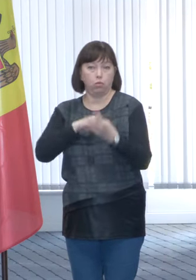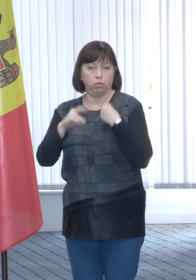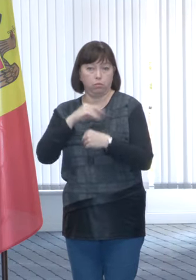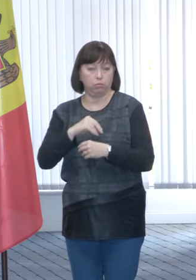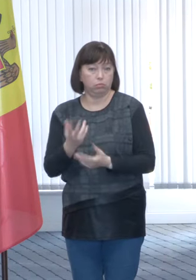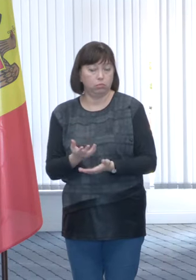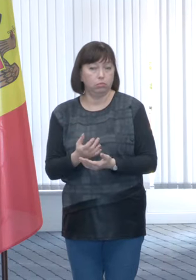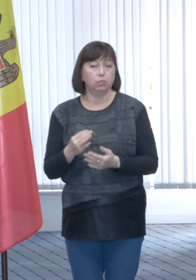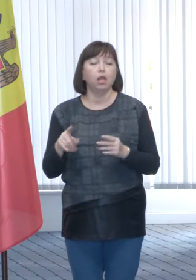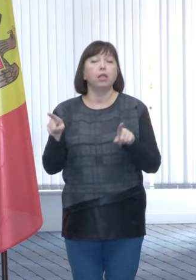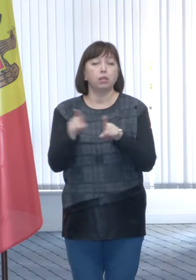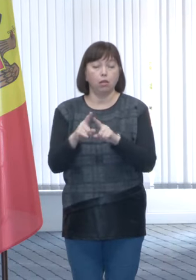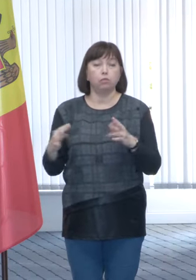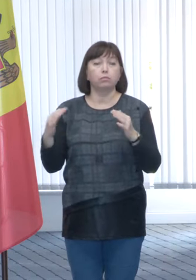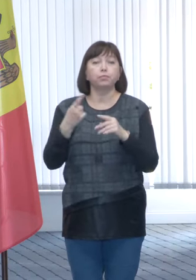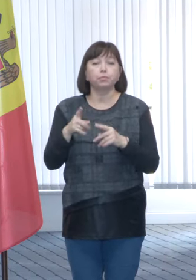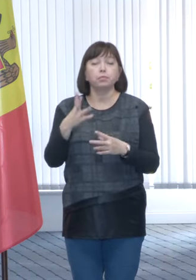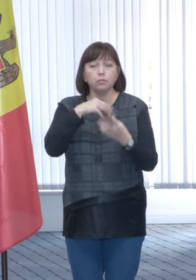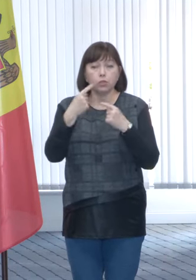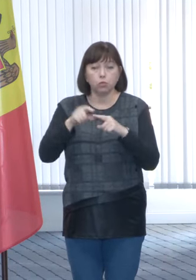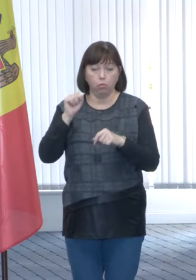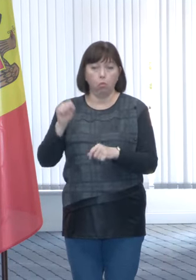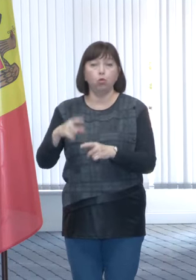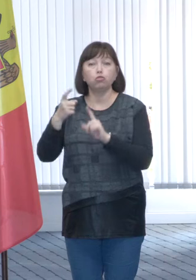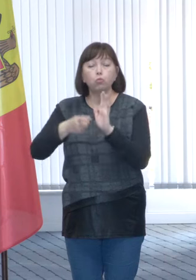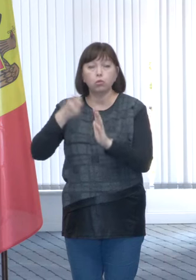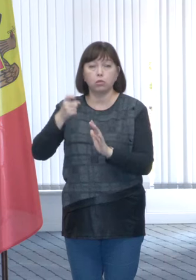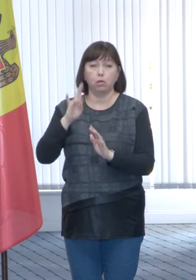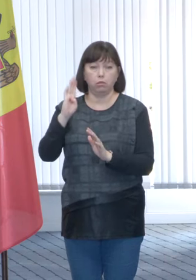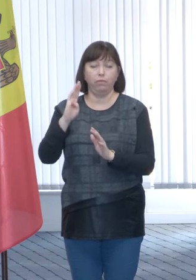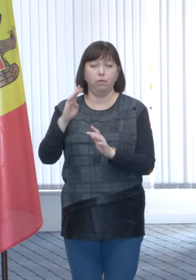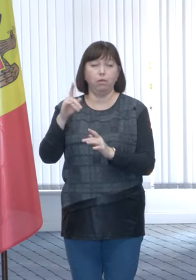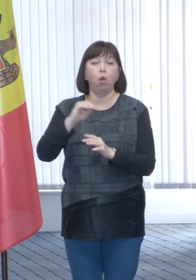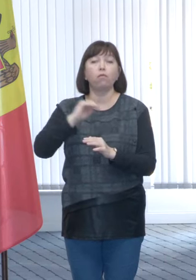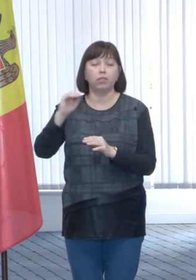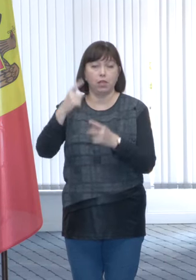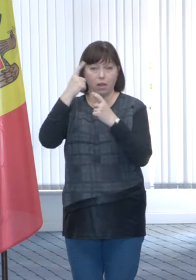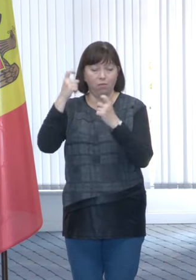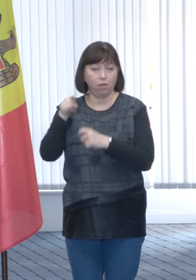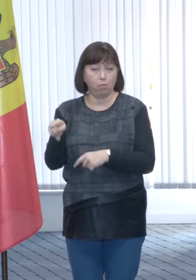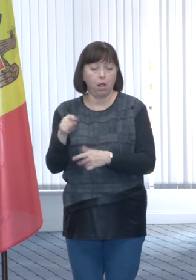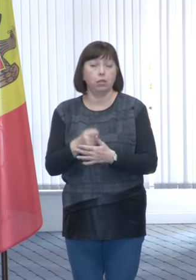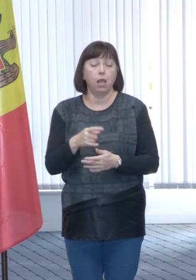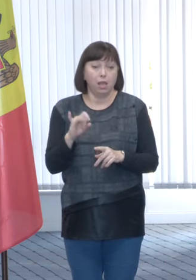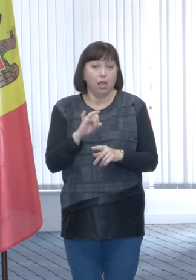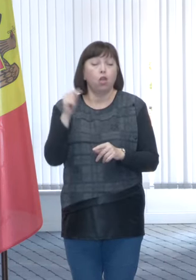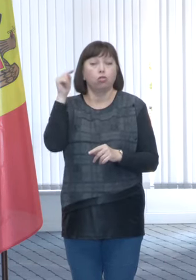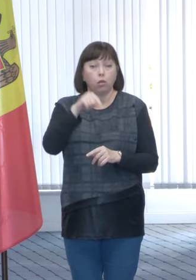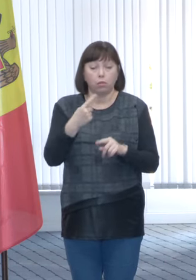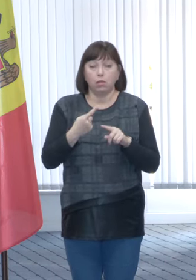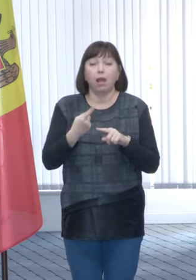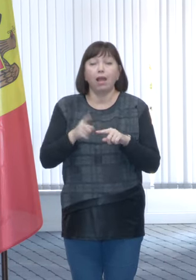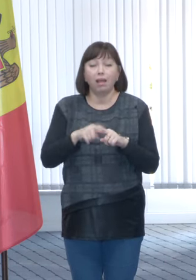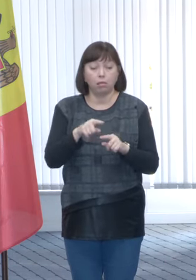inclusiv comparativ cu veniturile pe care noi putem să le identificăm în bază de date oficiale. Și atunci, pentru acest tip de